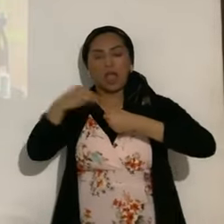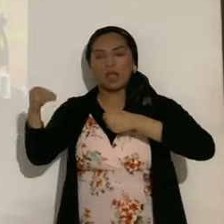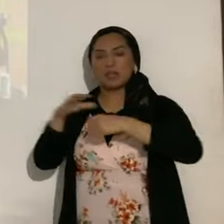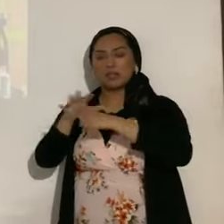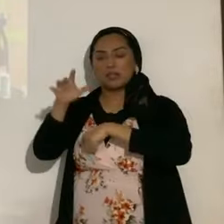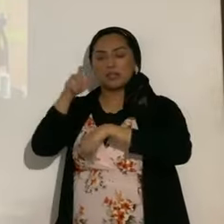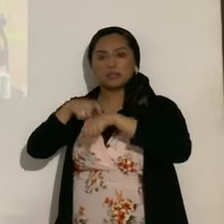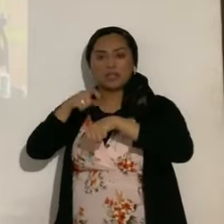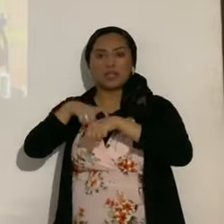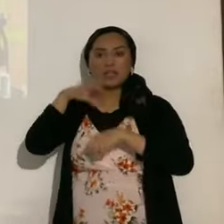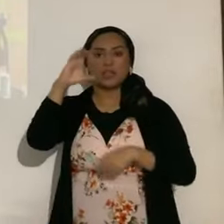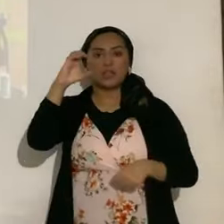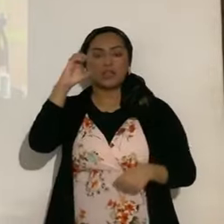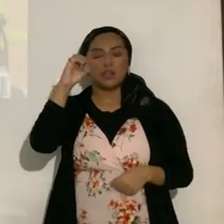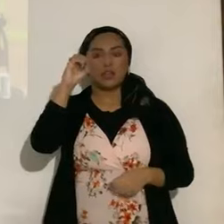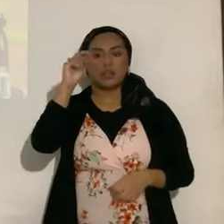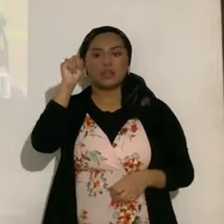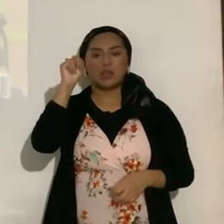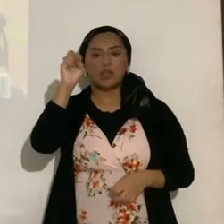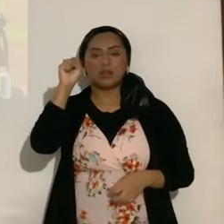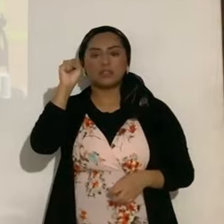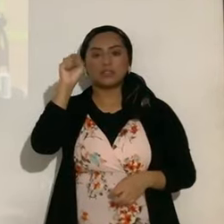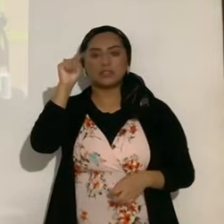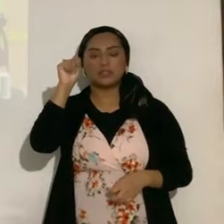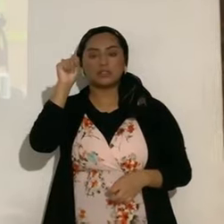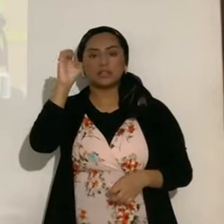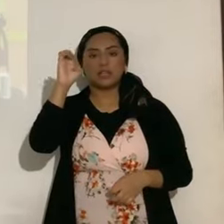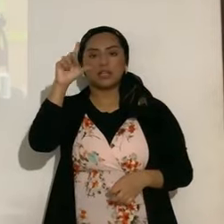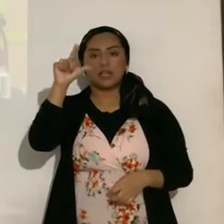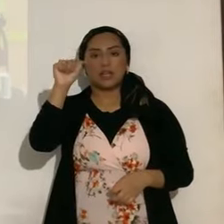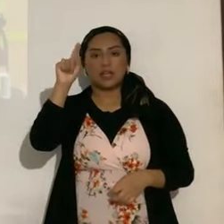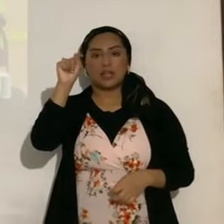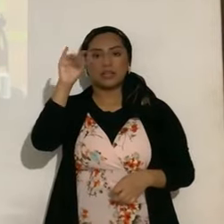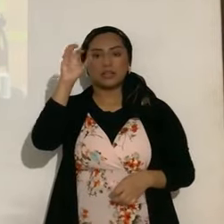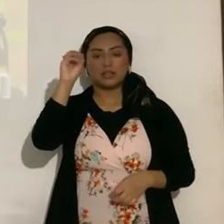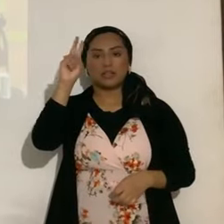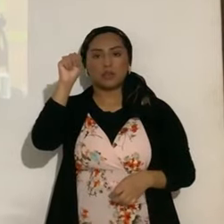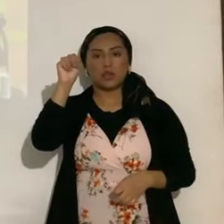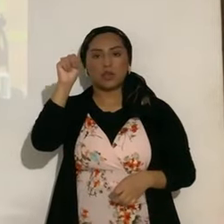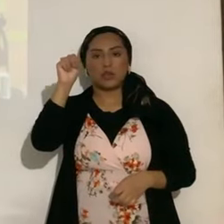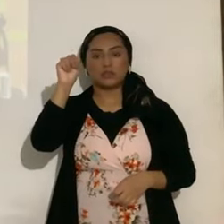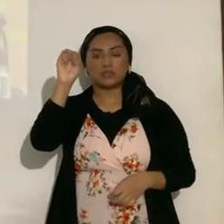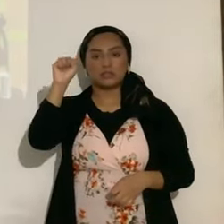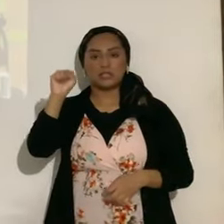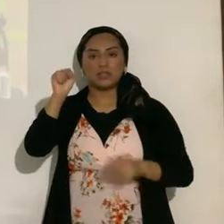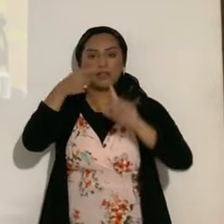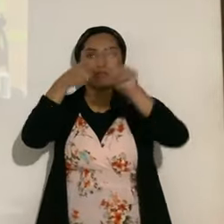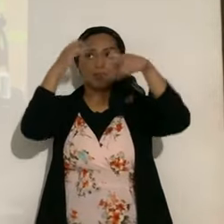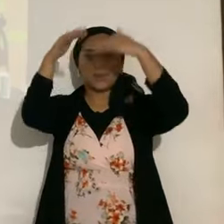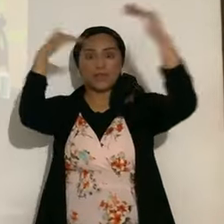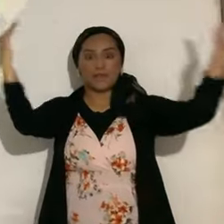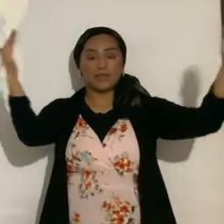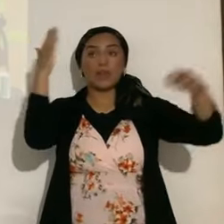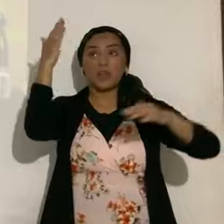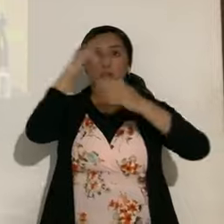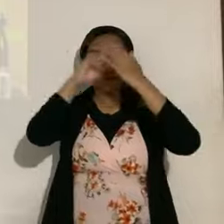constelaciones de los cielos? Fíjense, ¿sacarás a su tiempo las constelaciones de los cielos? El Eterno mueve todo para dar señales,